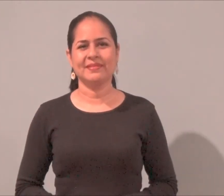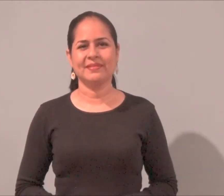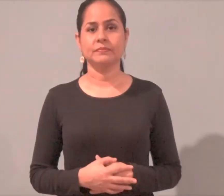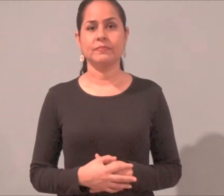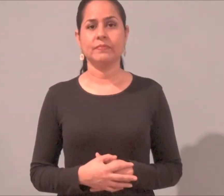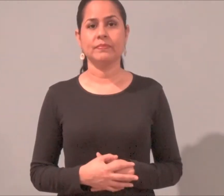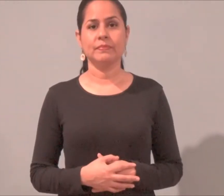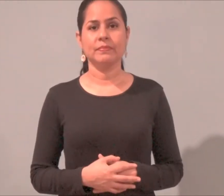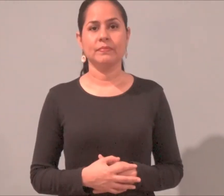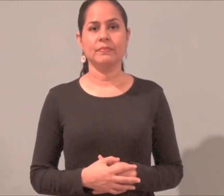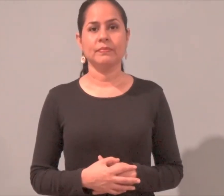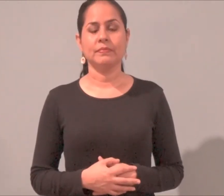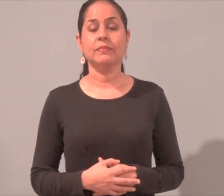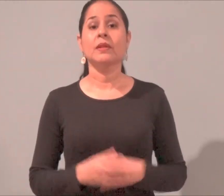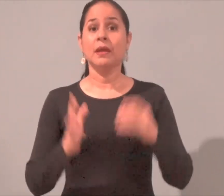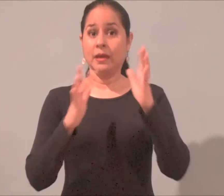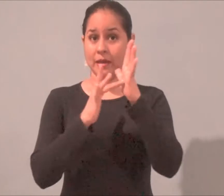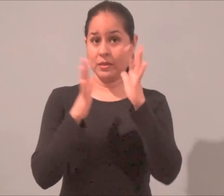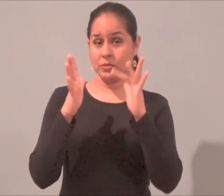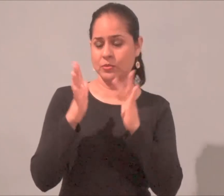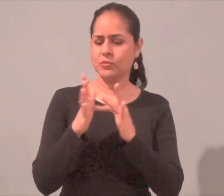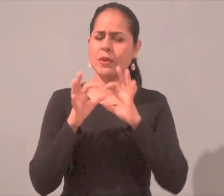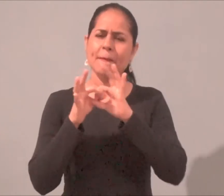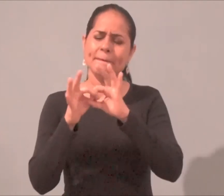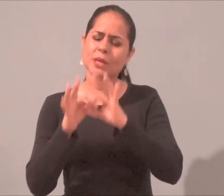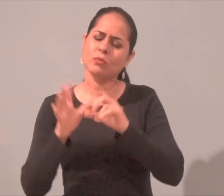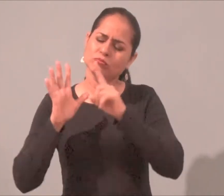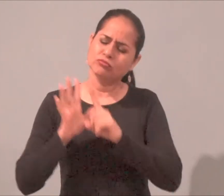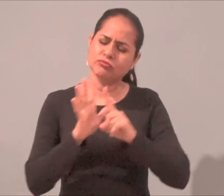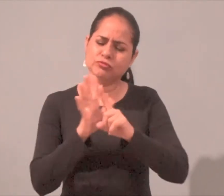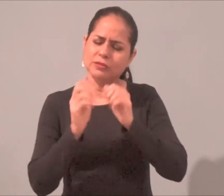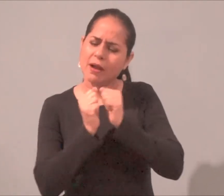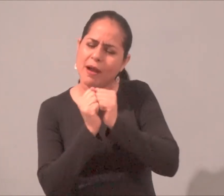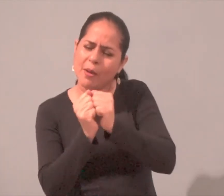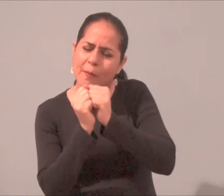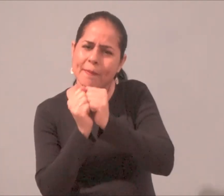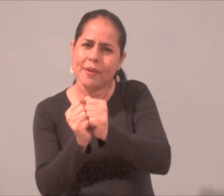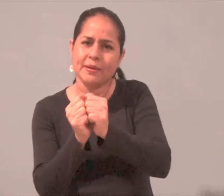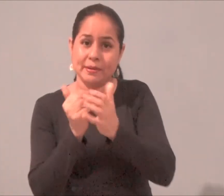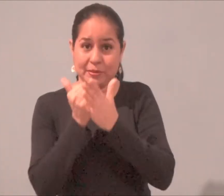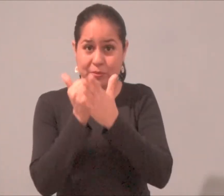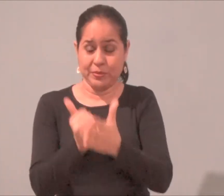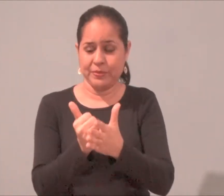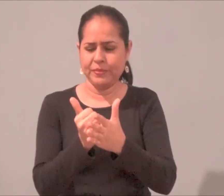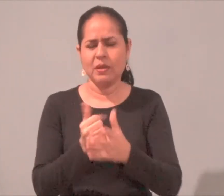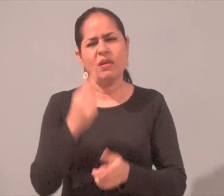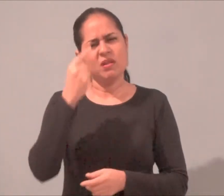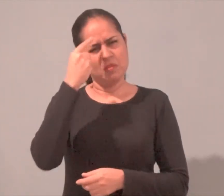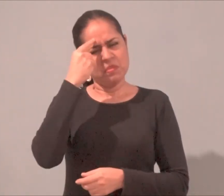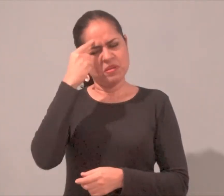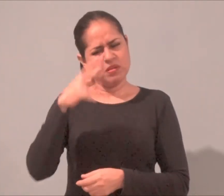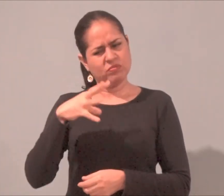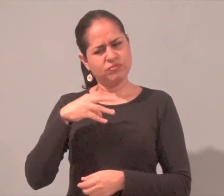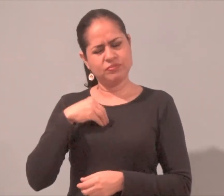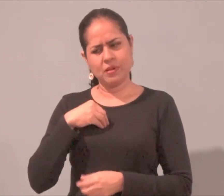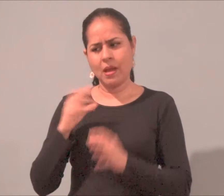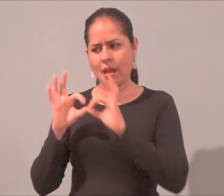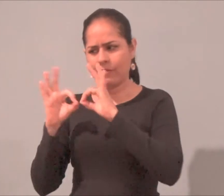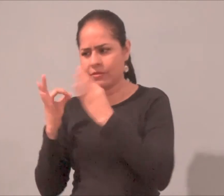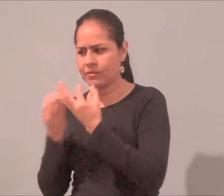Como Jesús acompaña a estos discípulos Nosotros debemos reconocer a aquellas personas que me animan Me